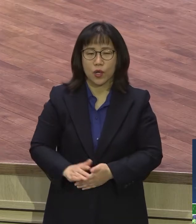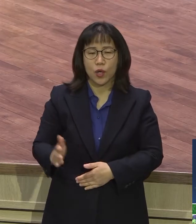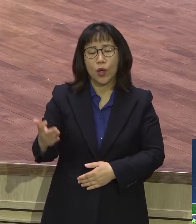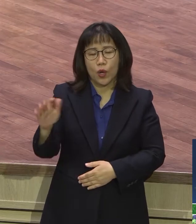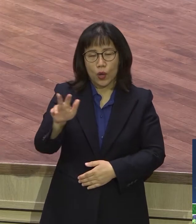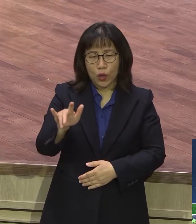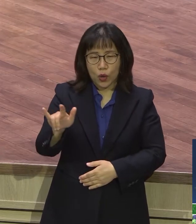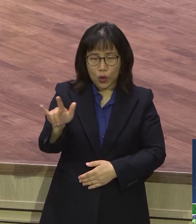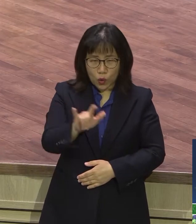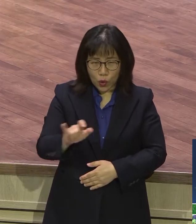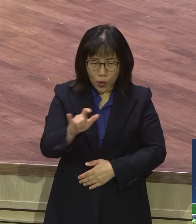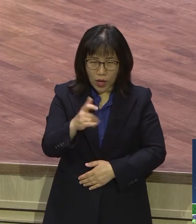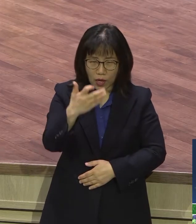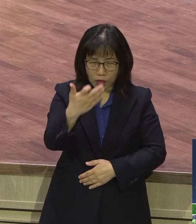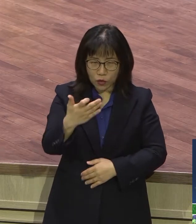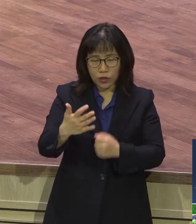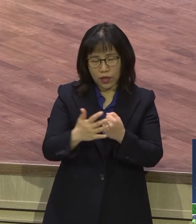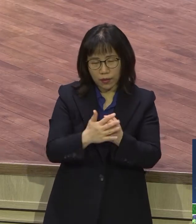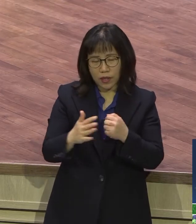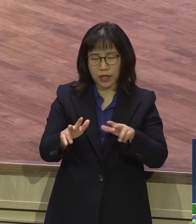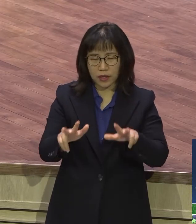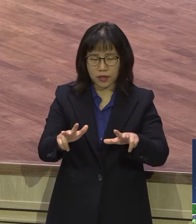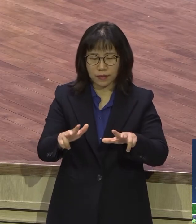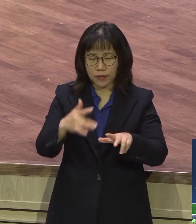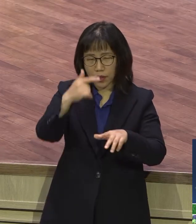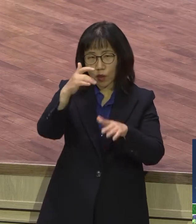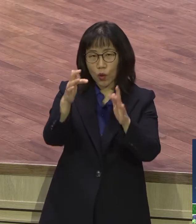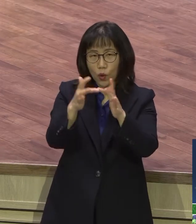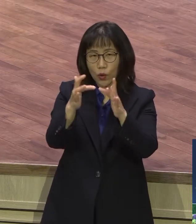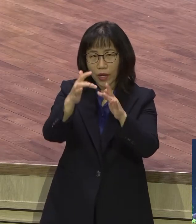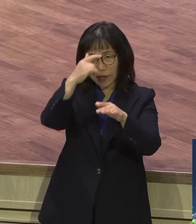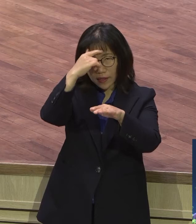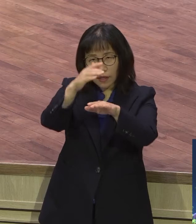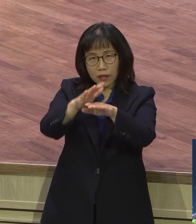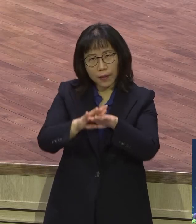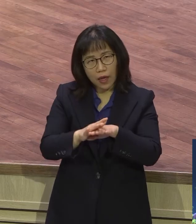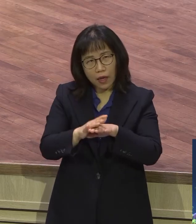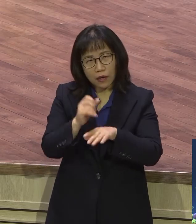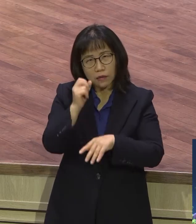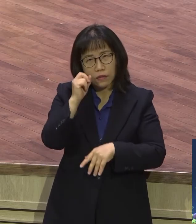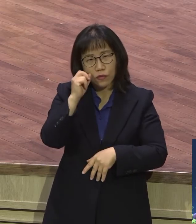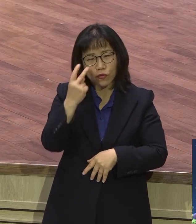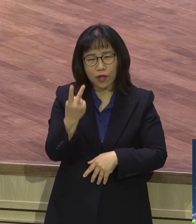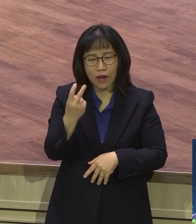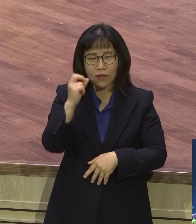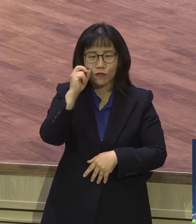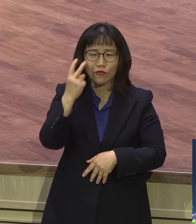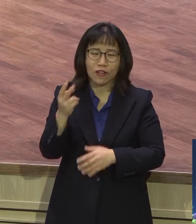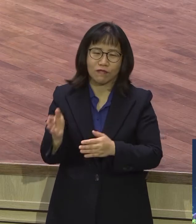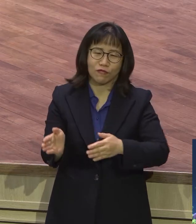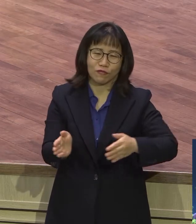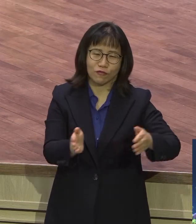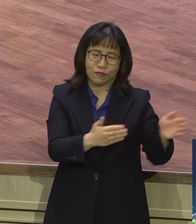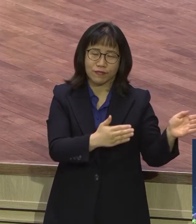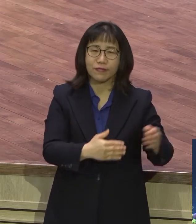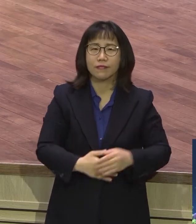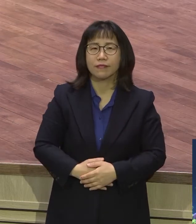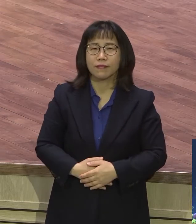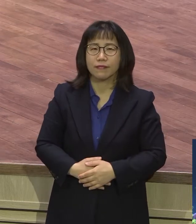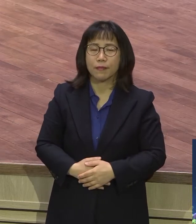온난 예배를 그렇게 이제 드린 지가 두 달이 지나가고 있습니다. 처음 온난